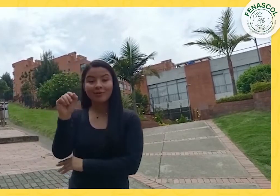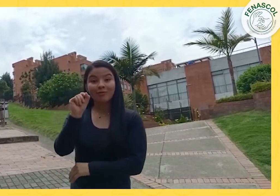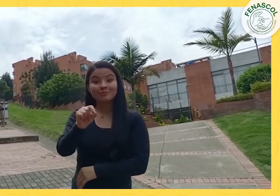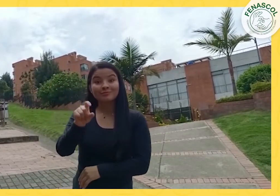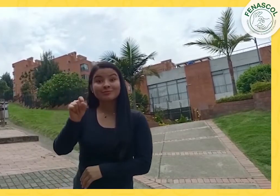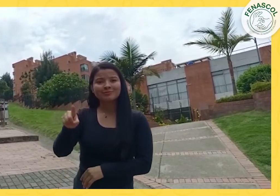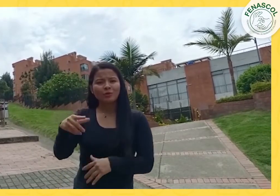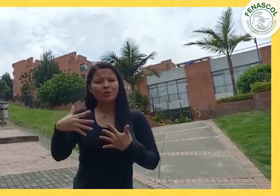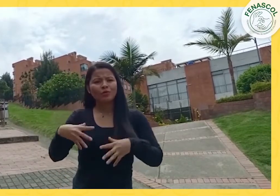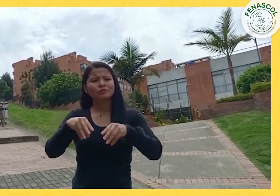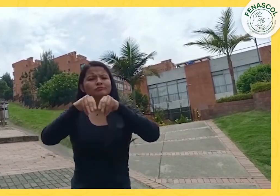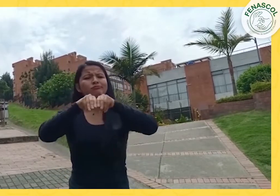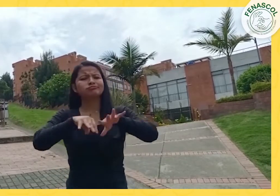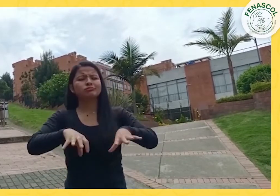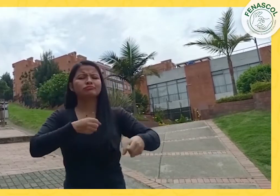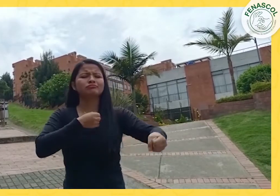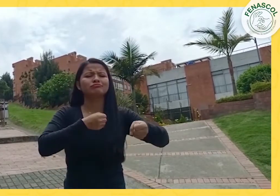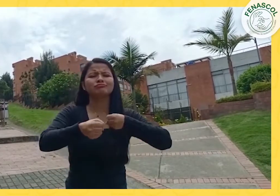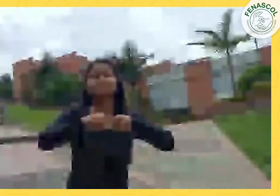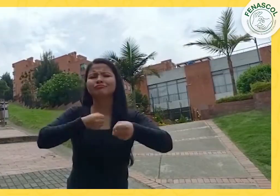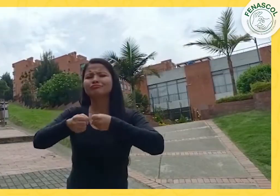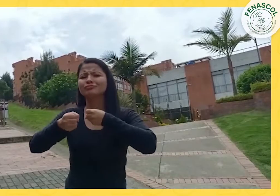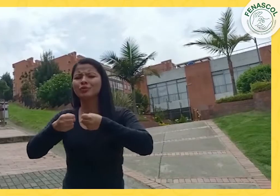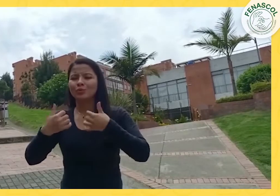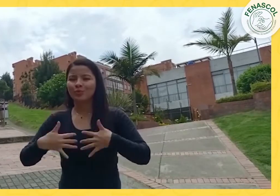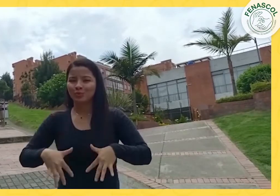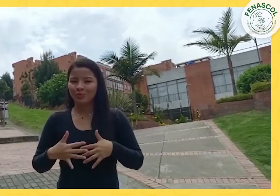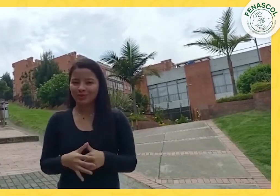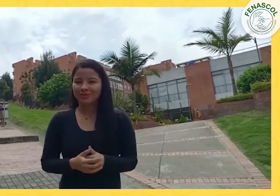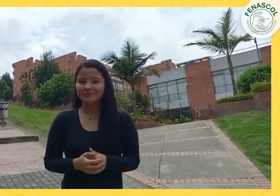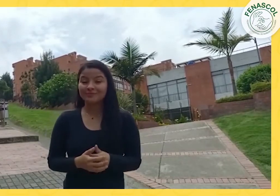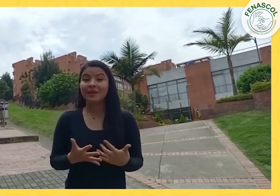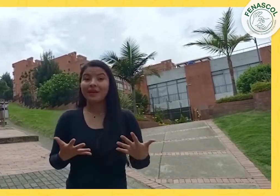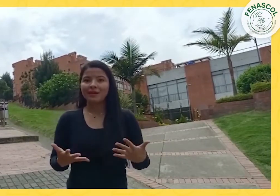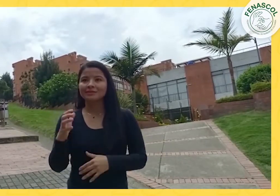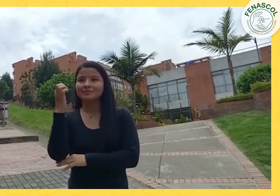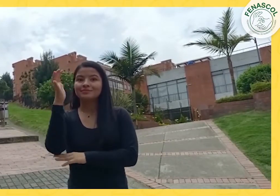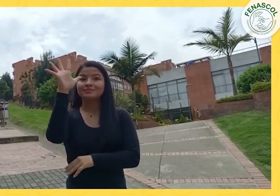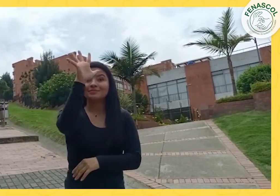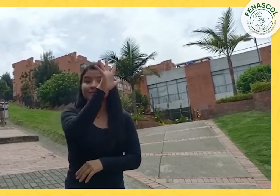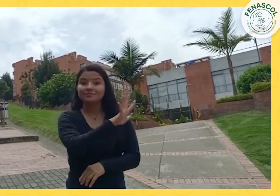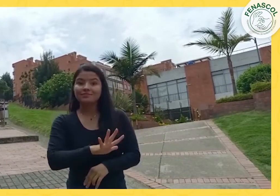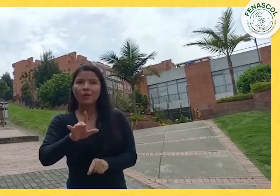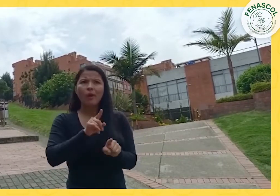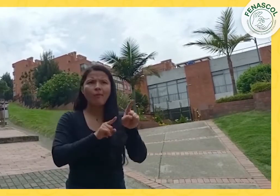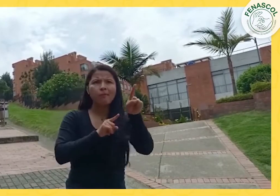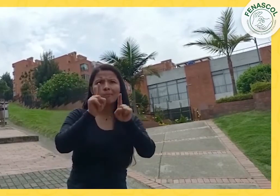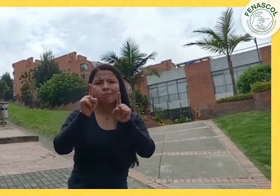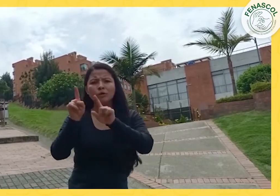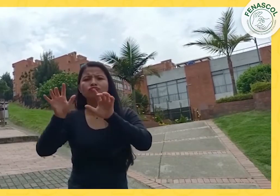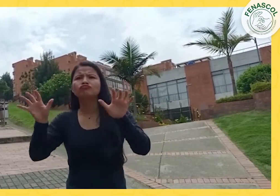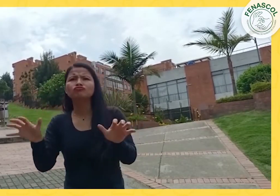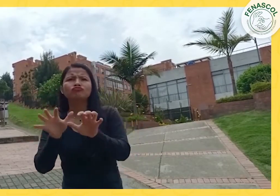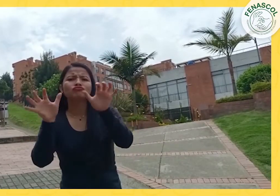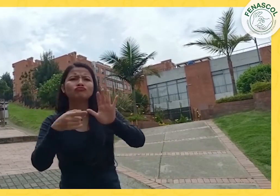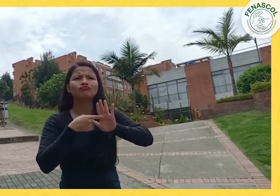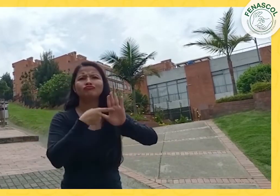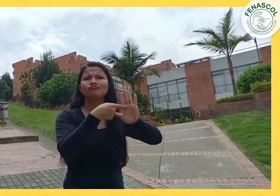octubre tendremos una transmisión en vivo con diversos periodistas. En toda Colombia se harán actividades